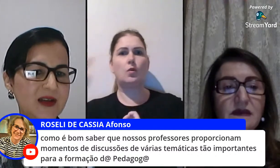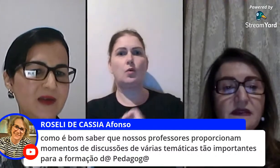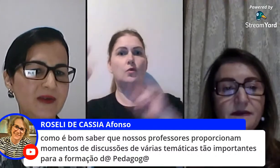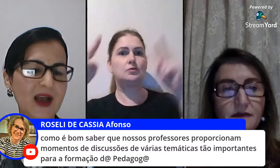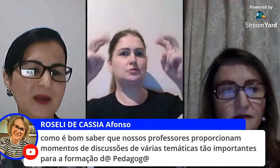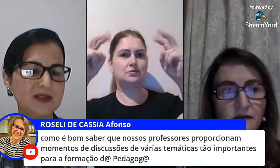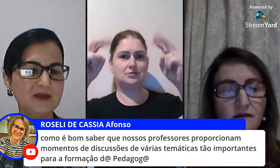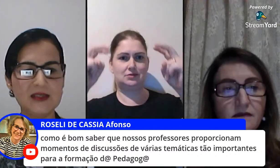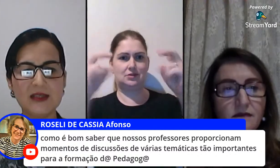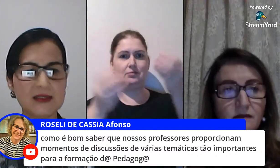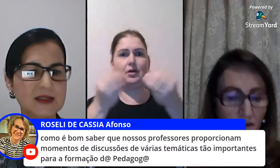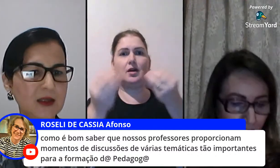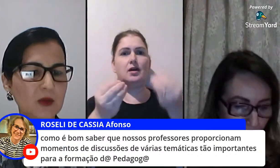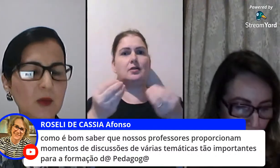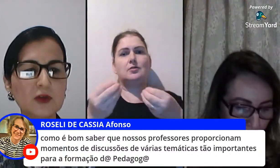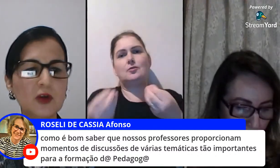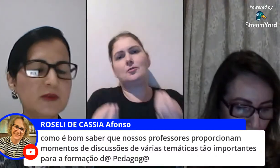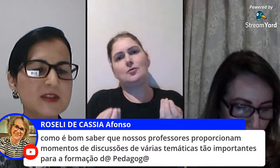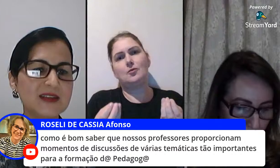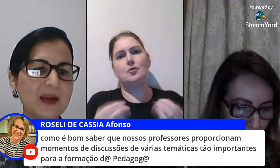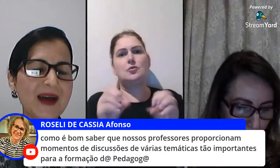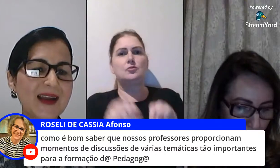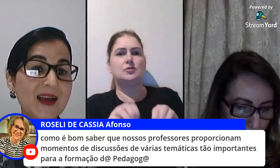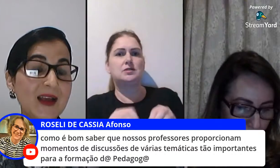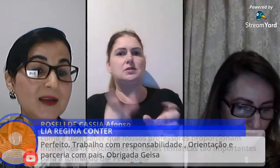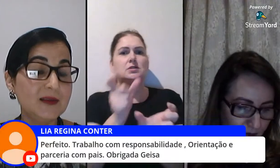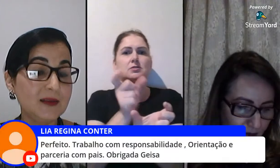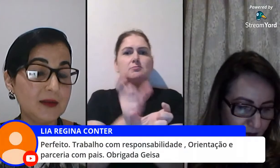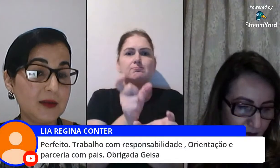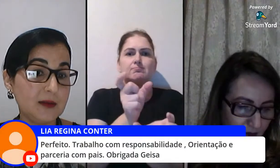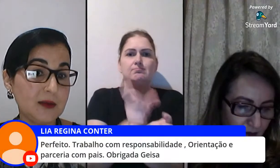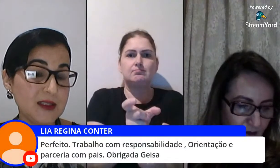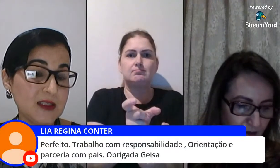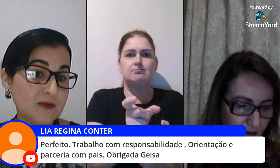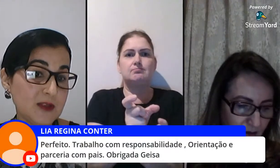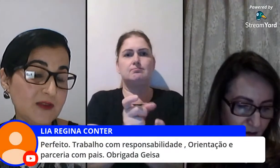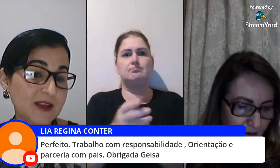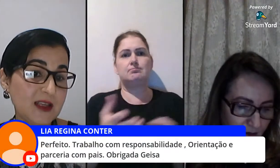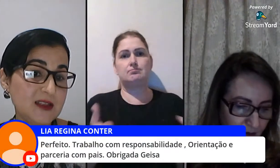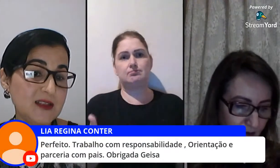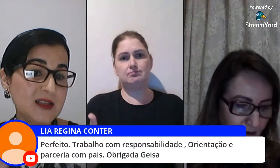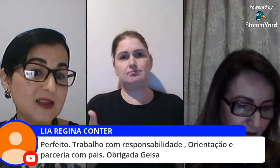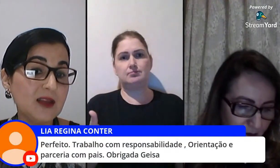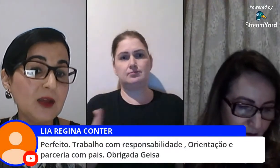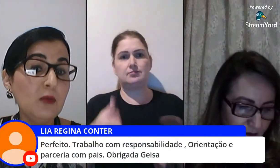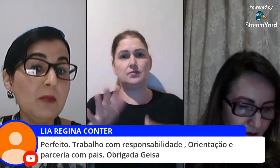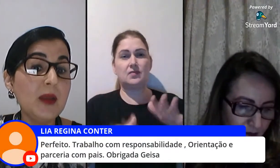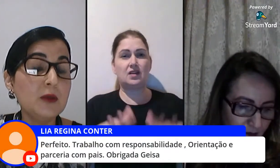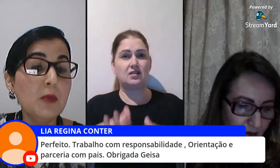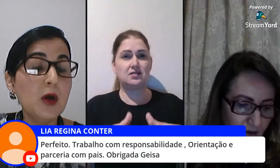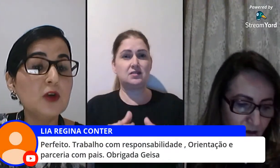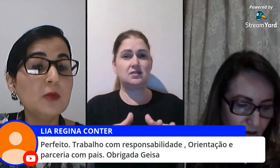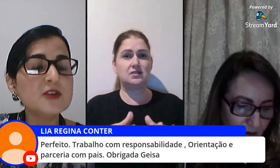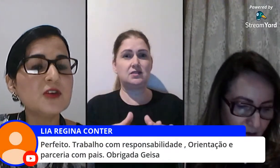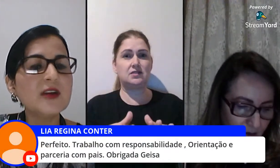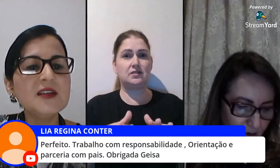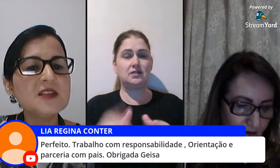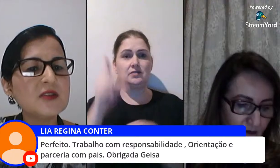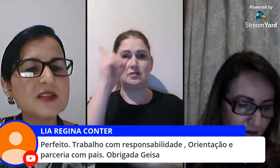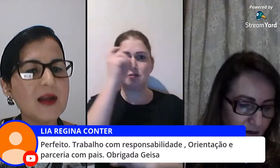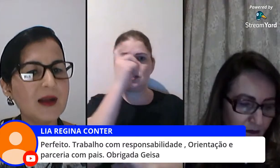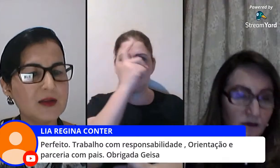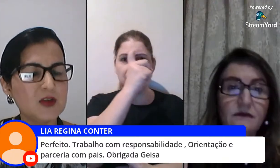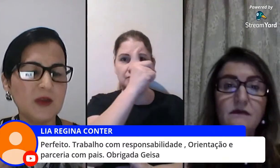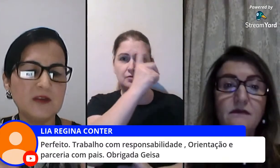alfabetização mas não tem que ser assim o modo como você trabalha às vezes você vai ter resistência até no modo como você